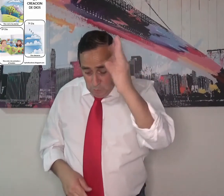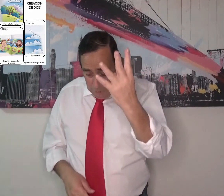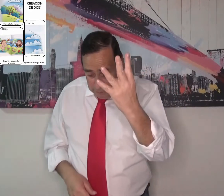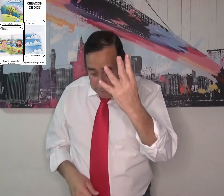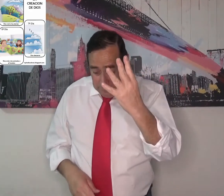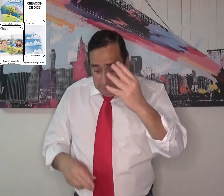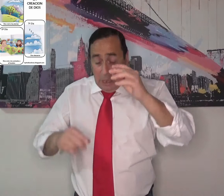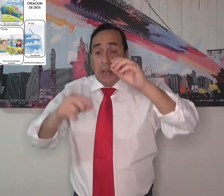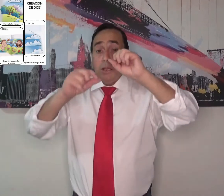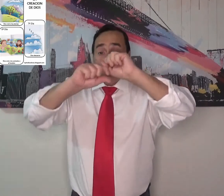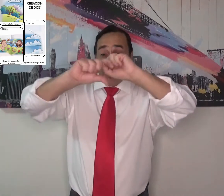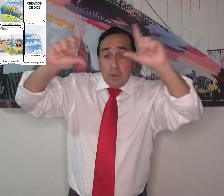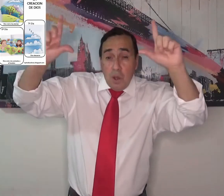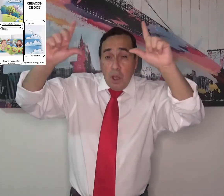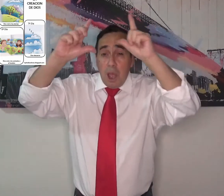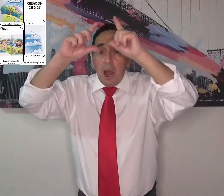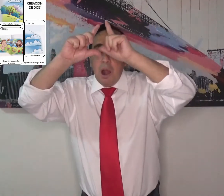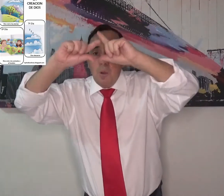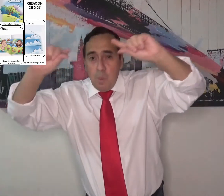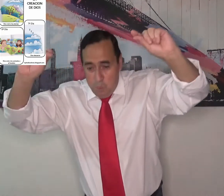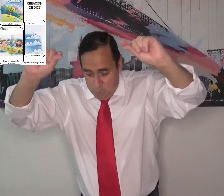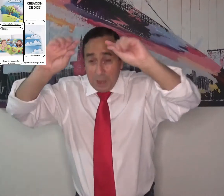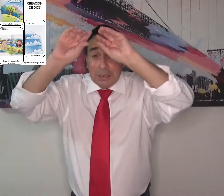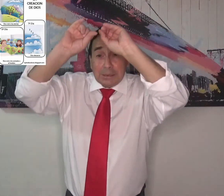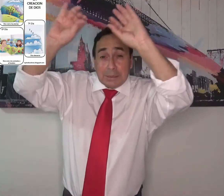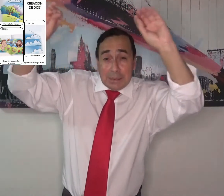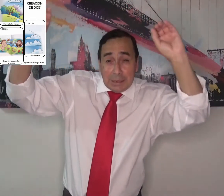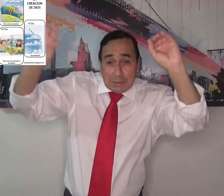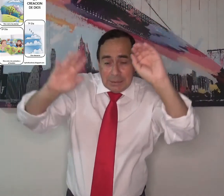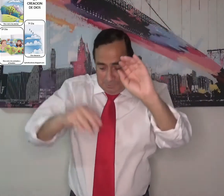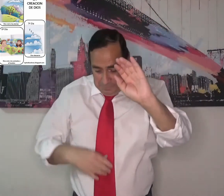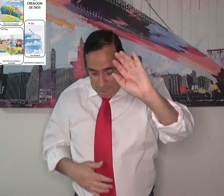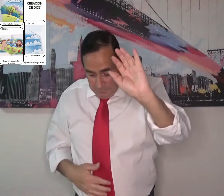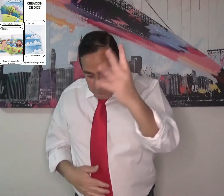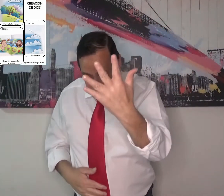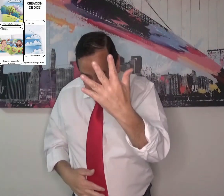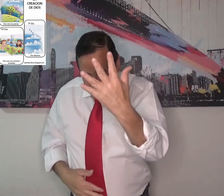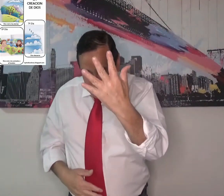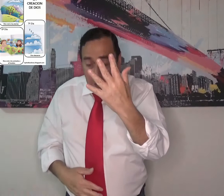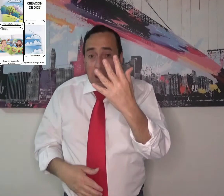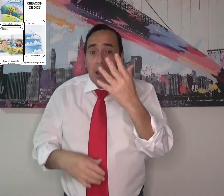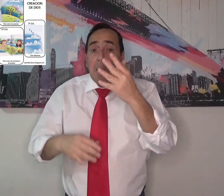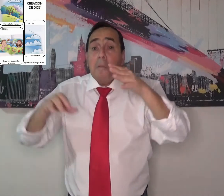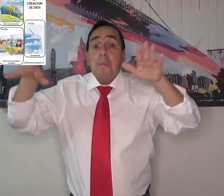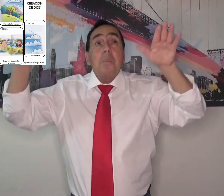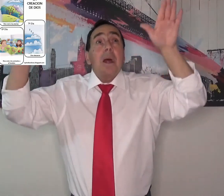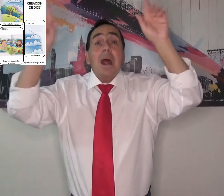plantas. El cuarto día hizo el sol, la luna y las estrellas. El quinto día